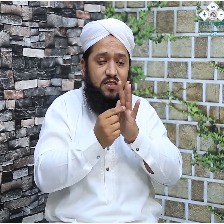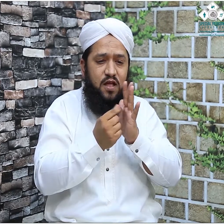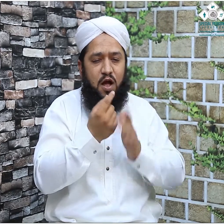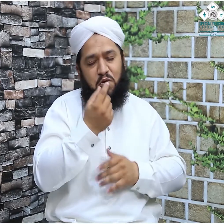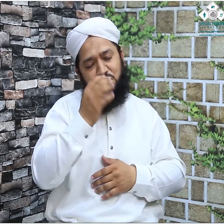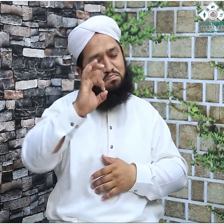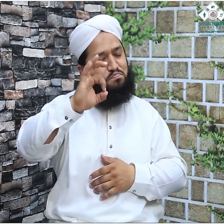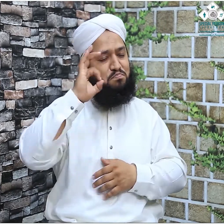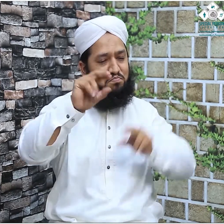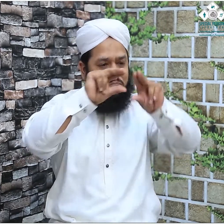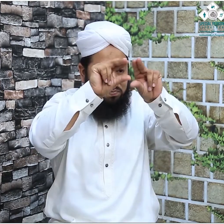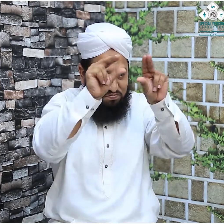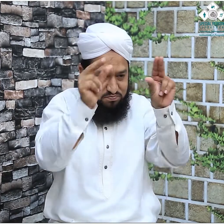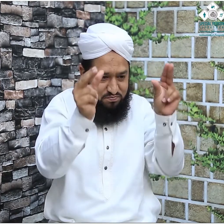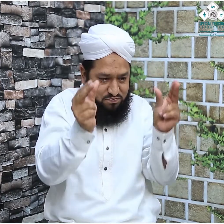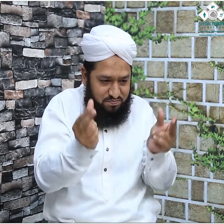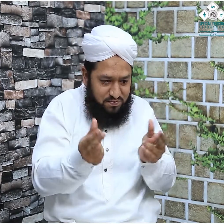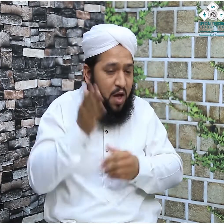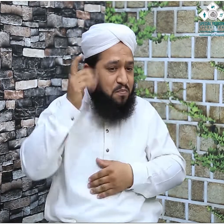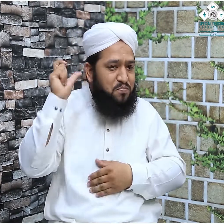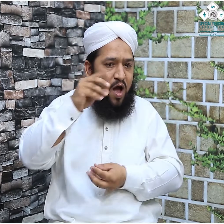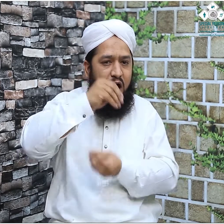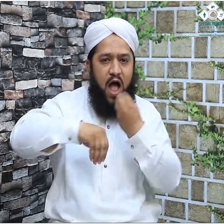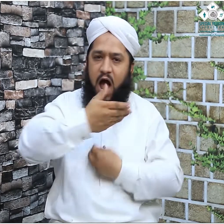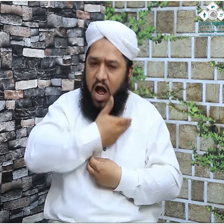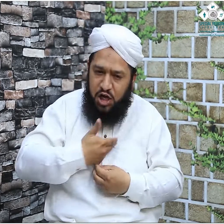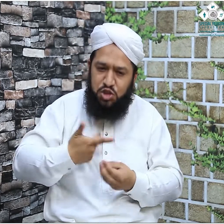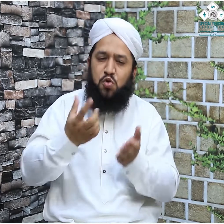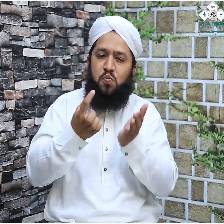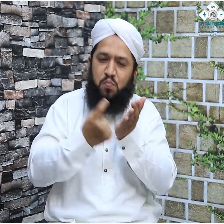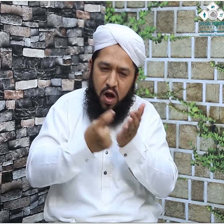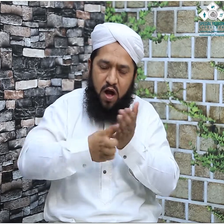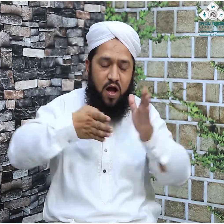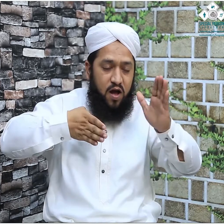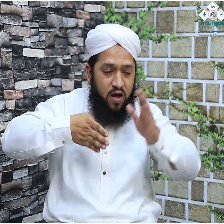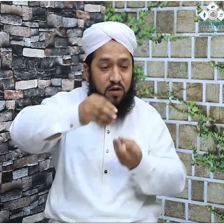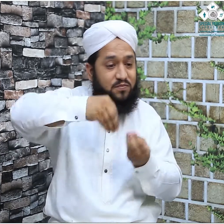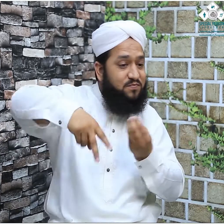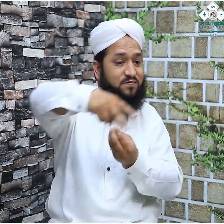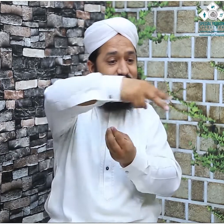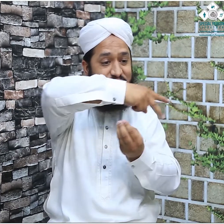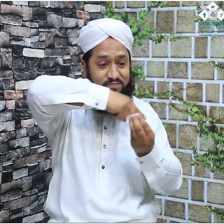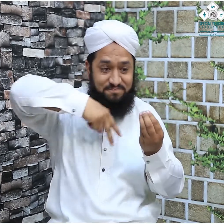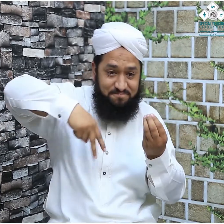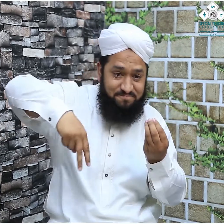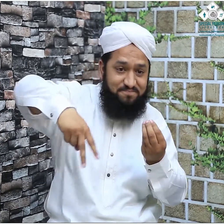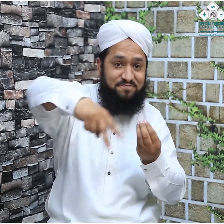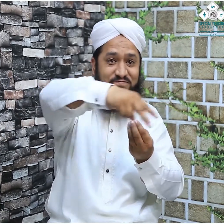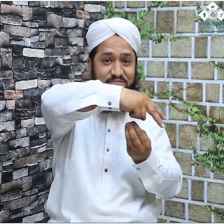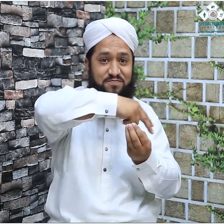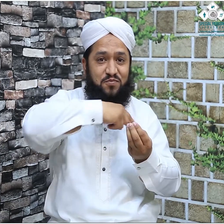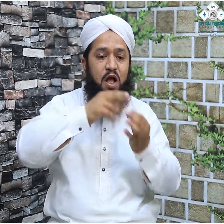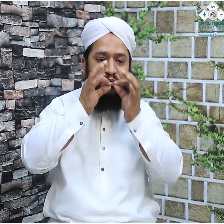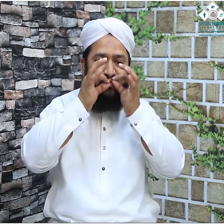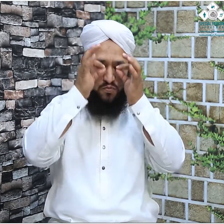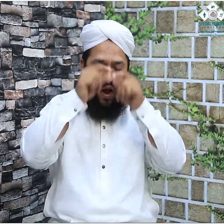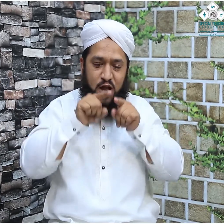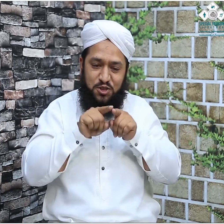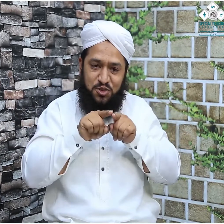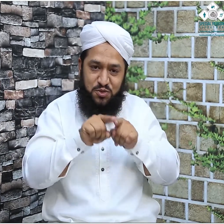مسلمان حج یا عمرہ کرنے جاتے ہیں تو وہ کعبہ مشرفہ کا جب تواف کرتے ہیں تو یہ سنت ہے کہ حجرِ اسوط کا استعلام کیا جائے